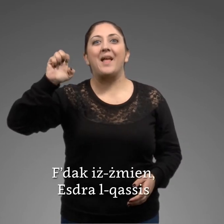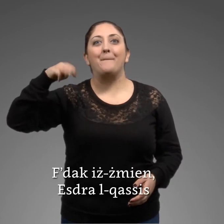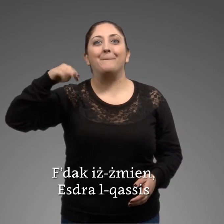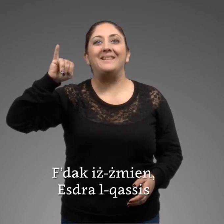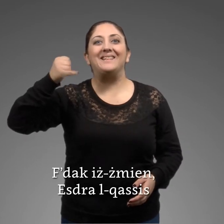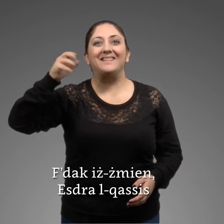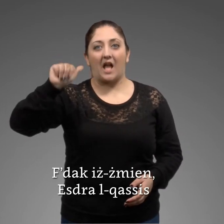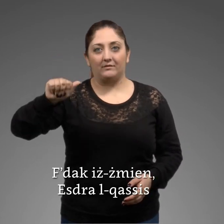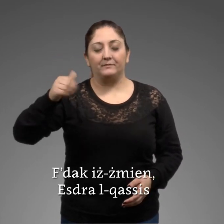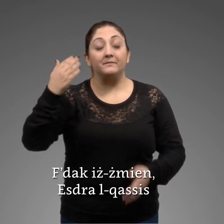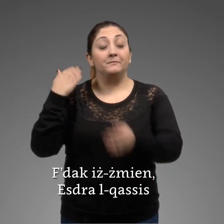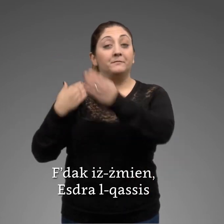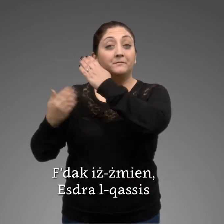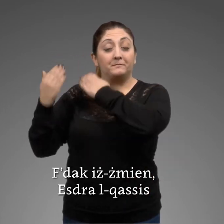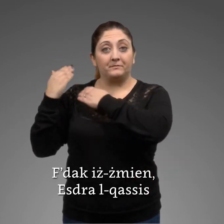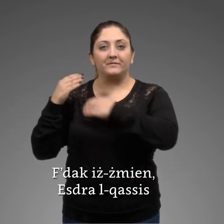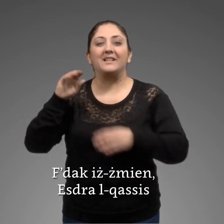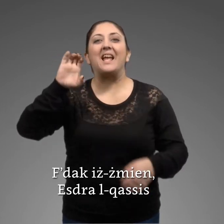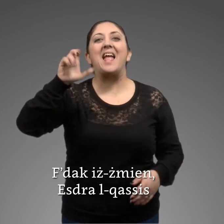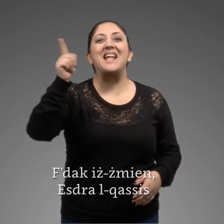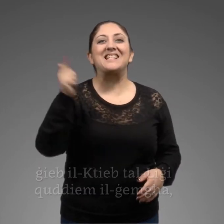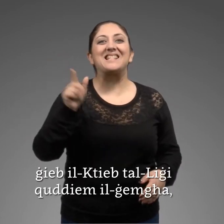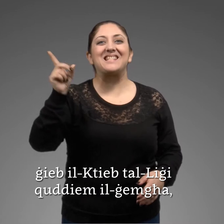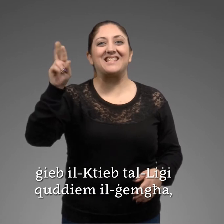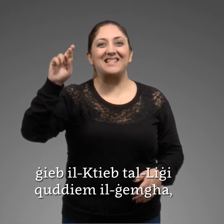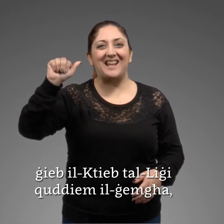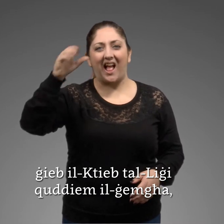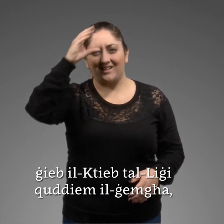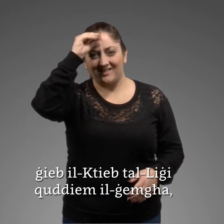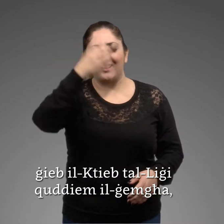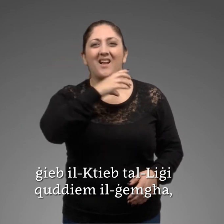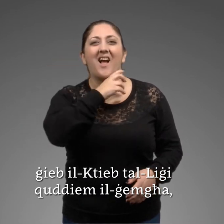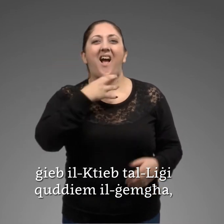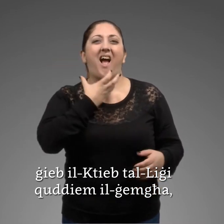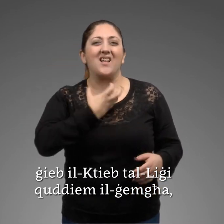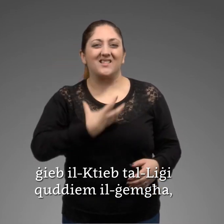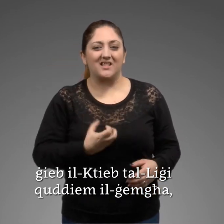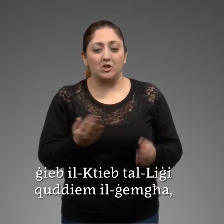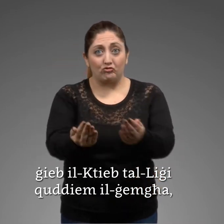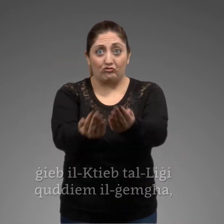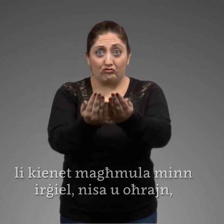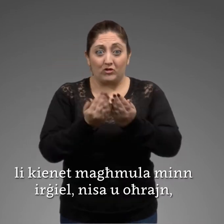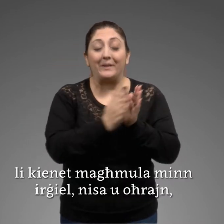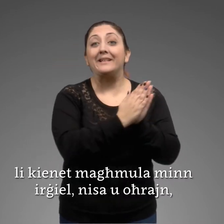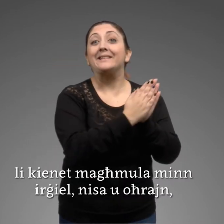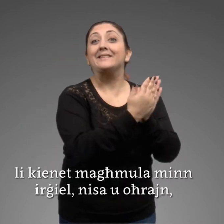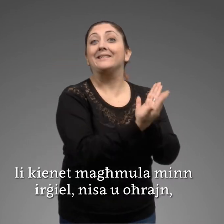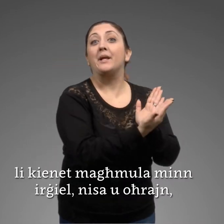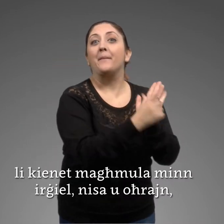Budak iżmien, ezdra, il-qassis ġib il-ktib ta' liġi uddem il-ġama li kienat mamula min